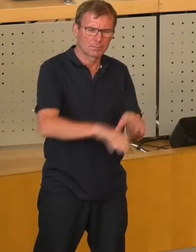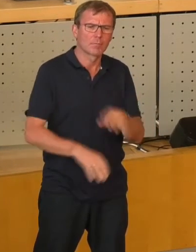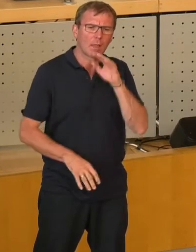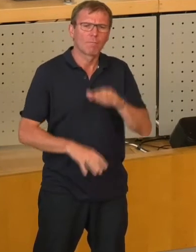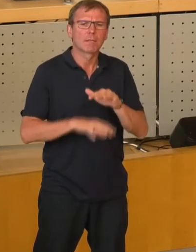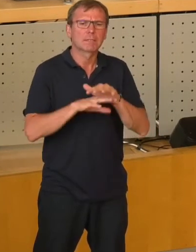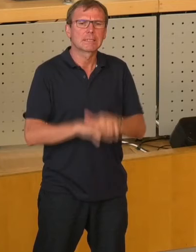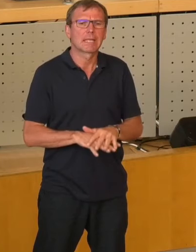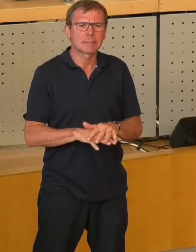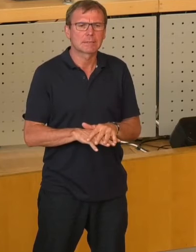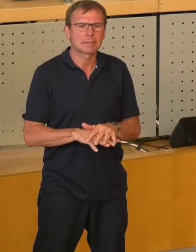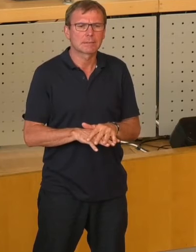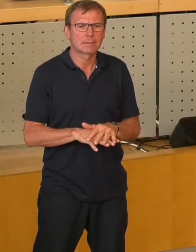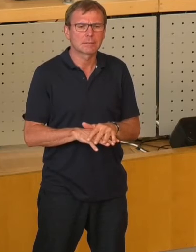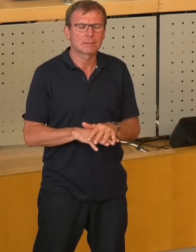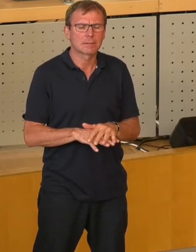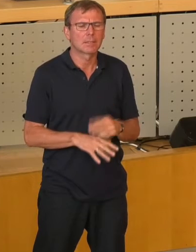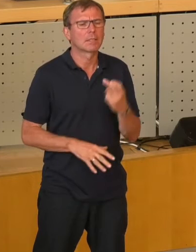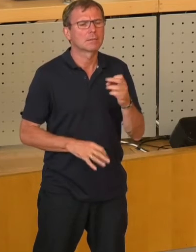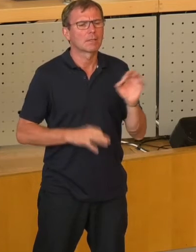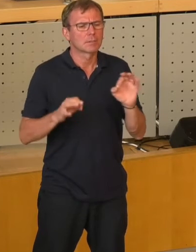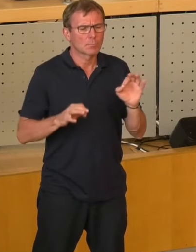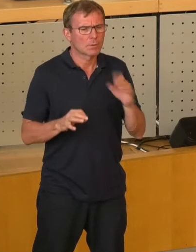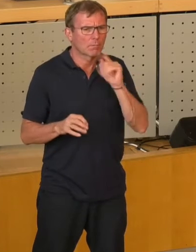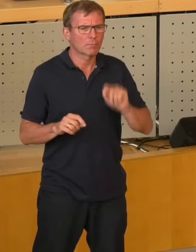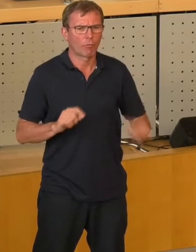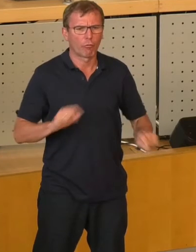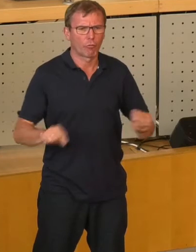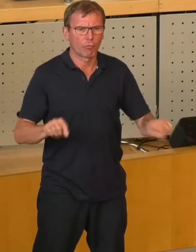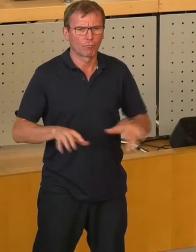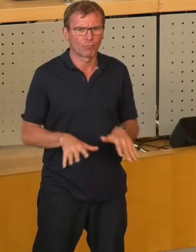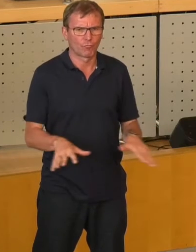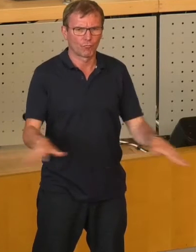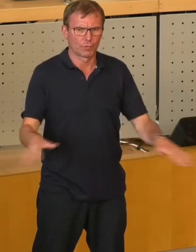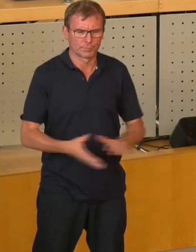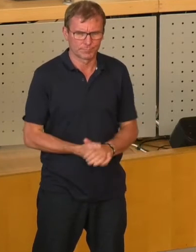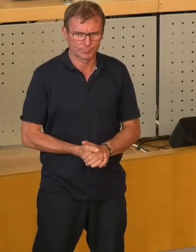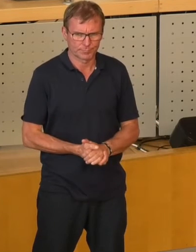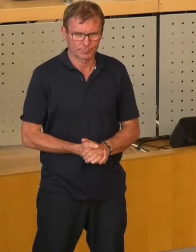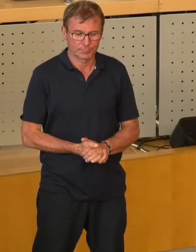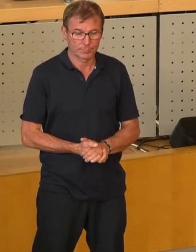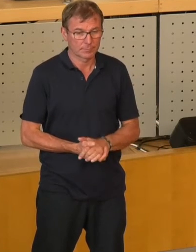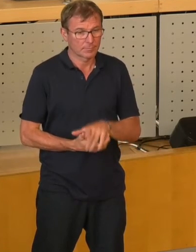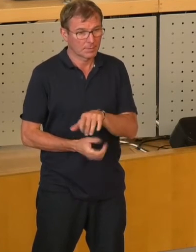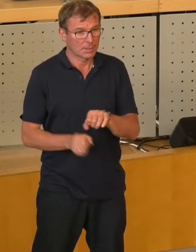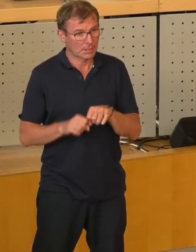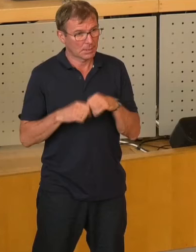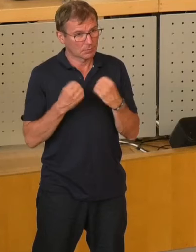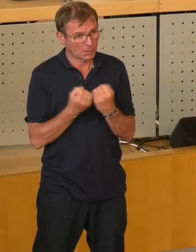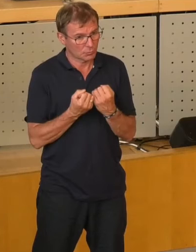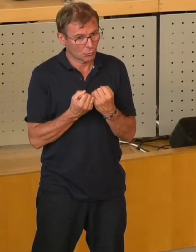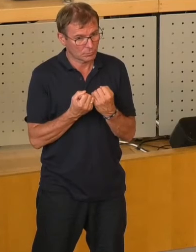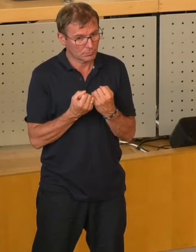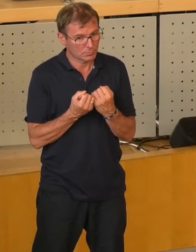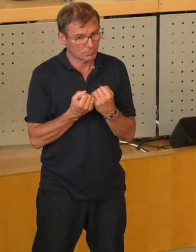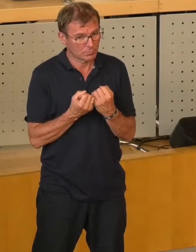ungefähr 20 Prozent Wasserverluste. In der Situation haben wir eine ganze Menge